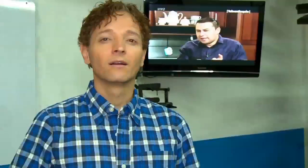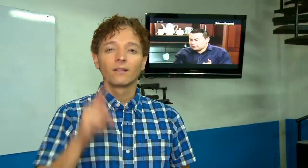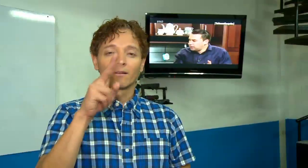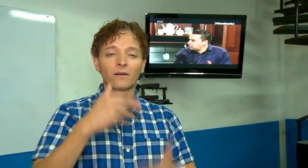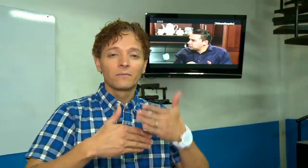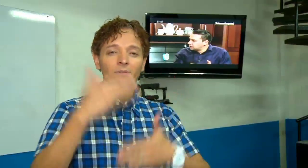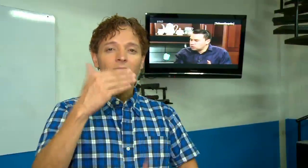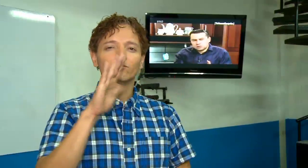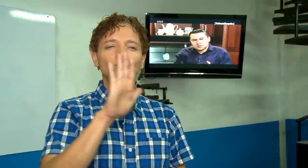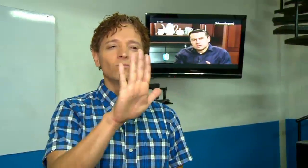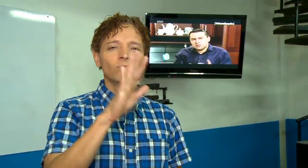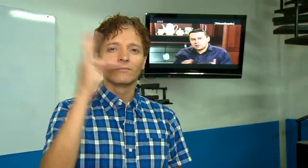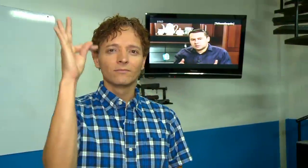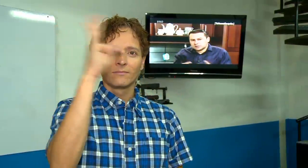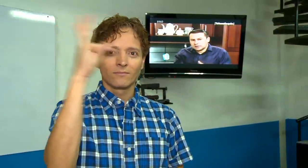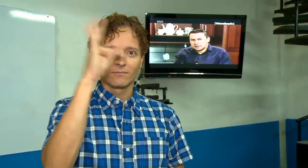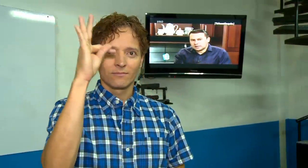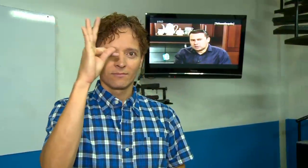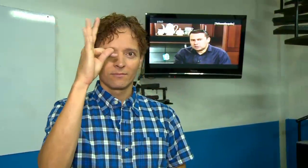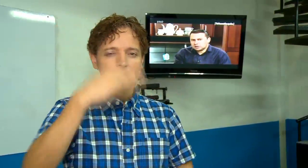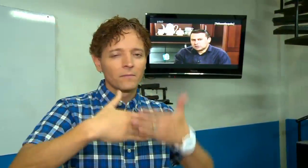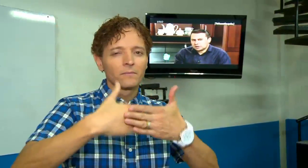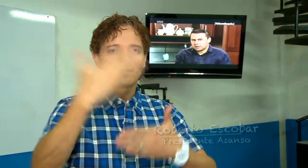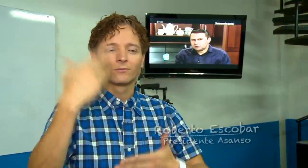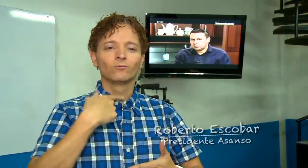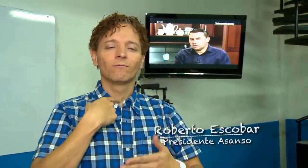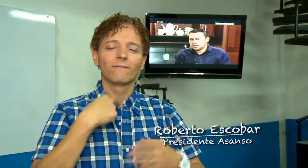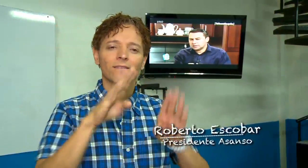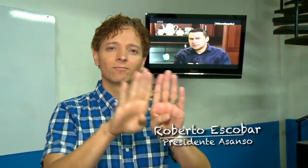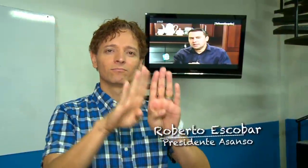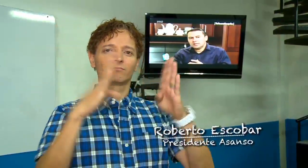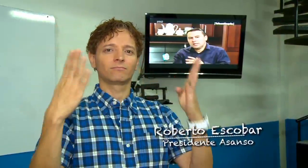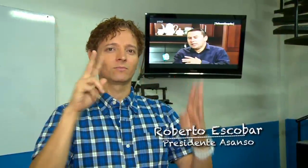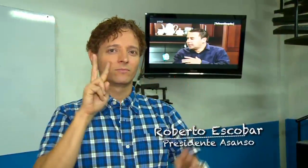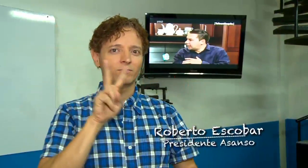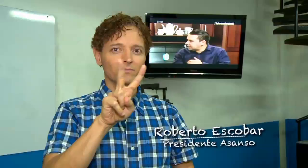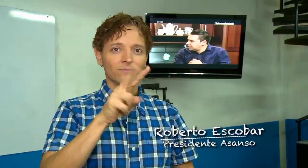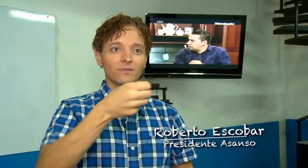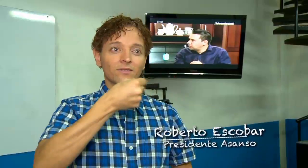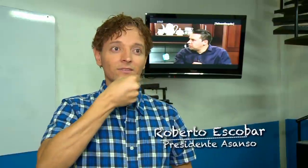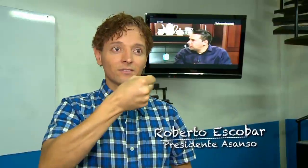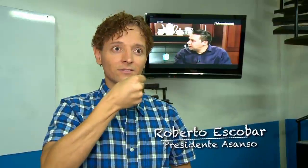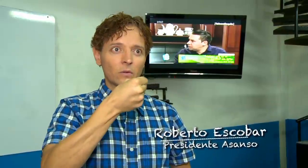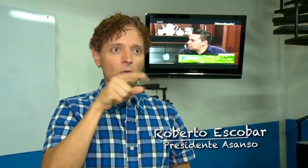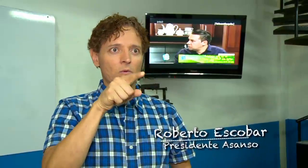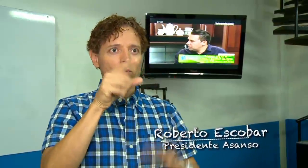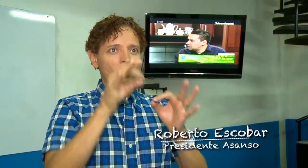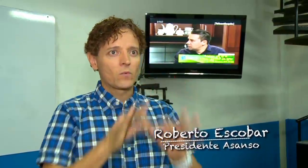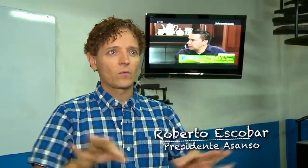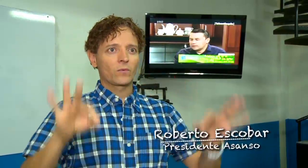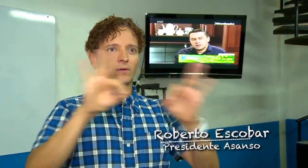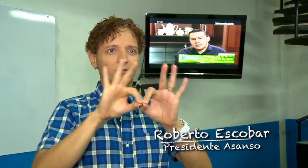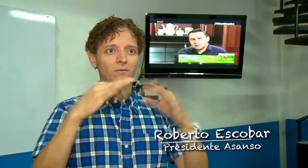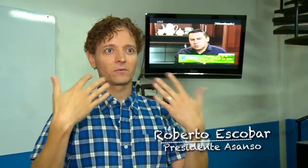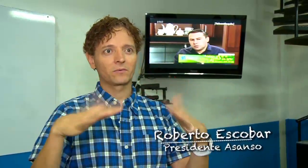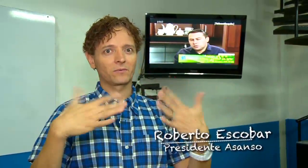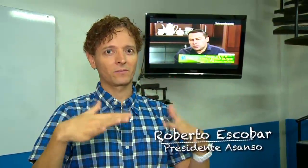A mí me gusta mucho ver la televisión de Teleantioquia, me gusta ver el noticiero. Para mí es muy importante el noticiero de